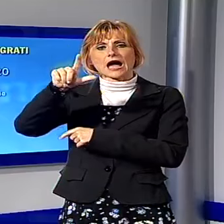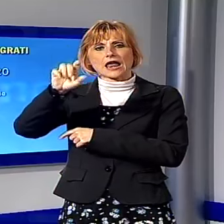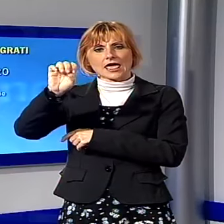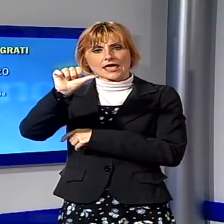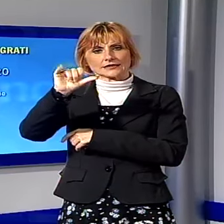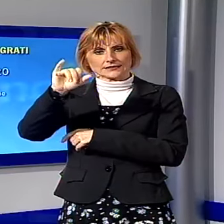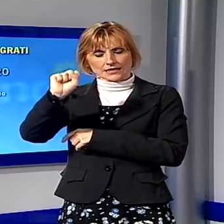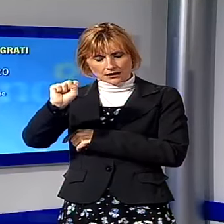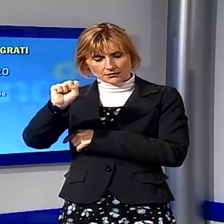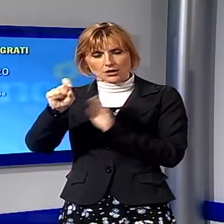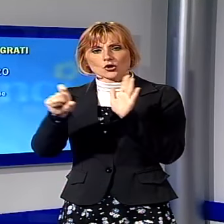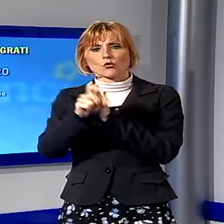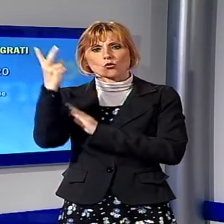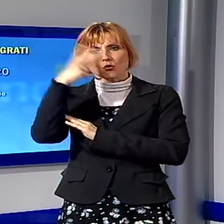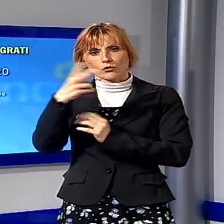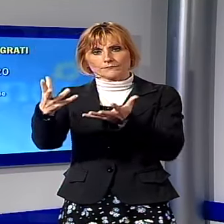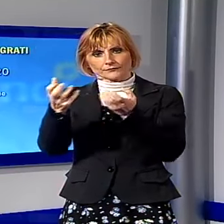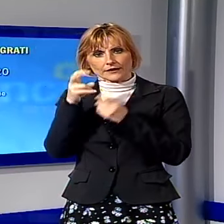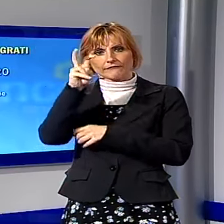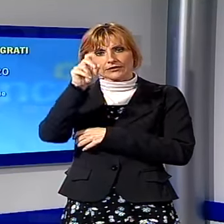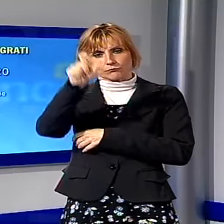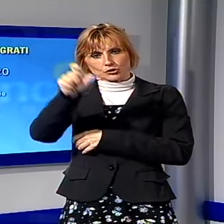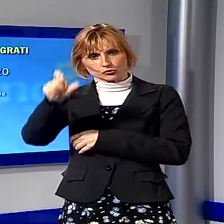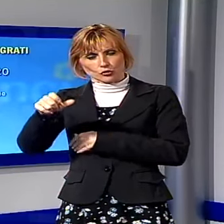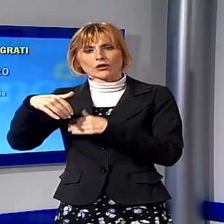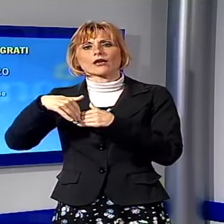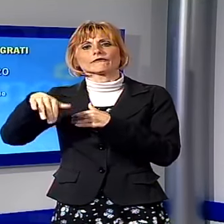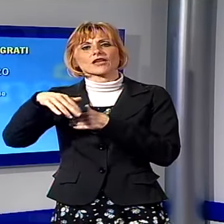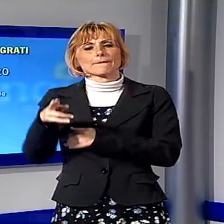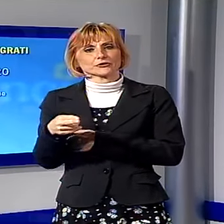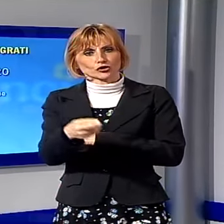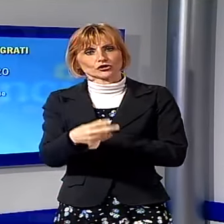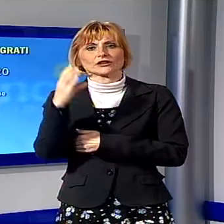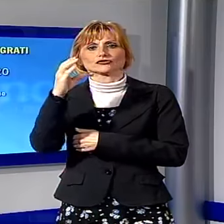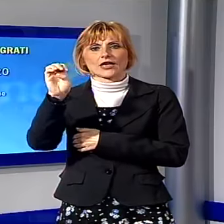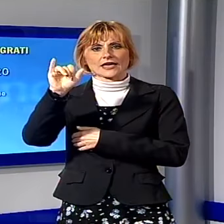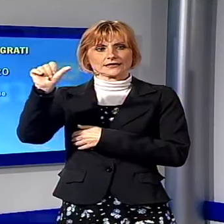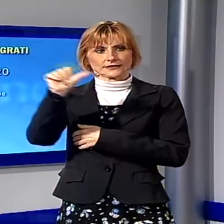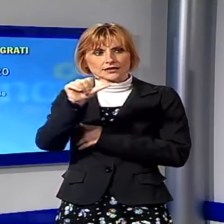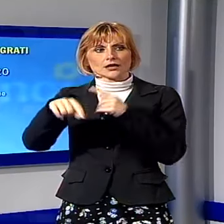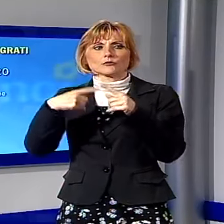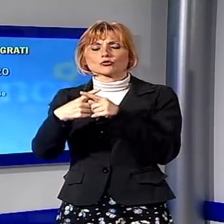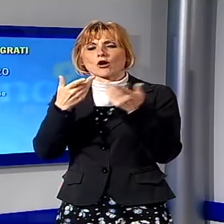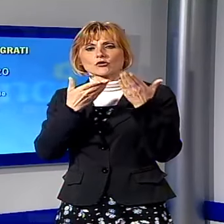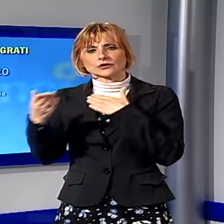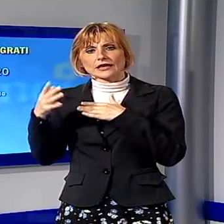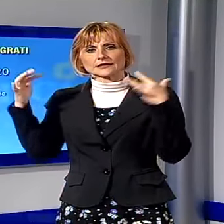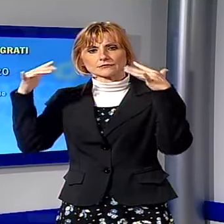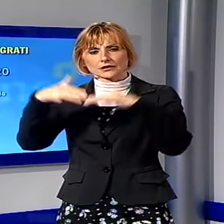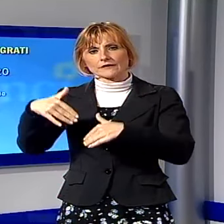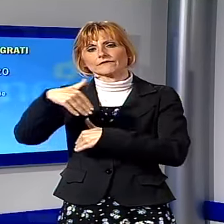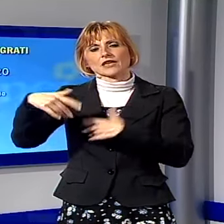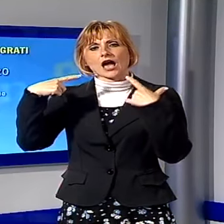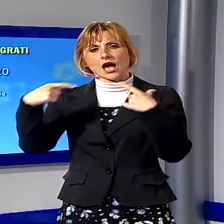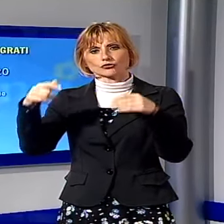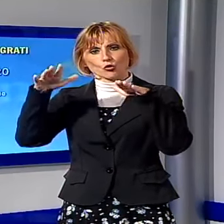20 persone nella struttura CEIS di via Pesciatina e in quelle del gruppo volontari accoglienza immigrati in via dell'Angelo Custode